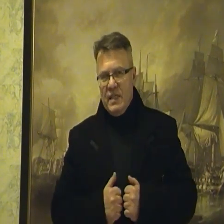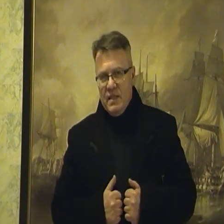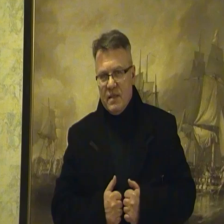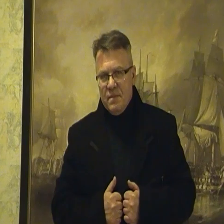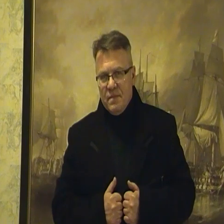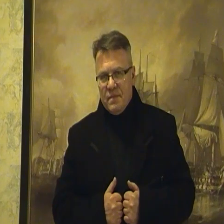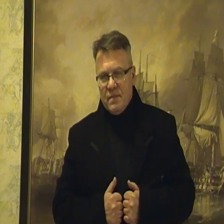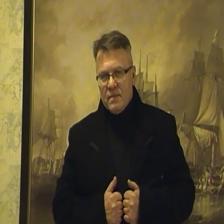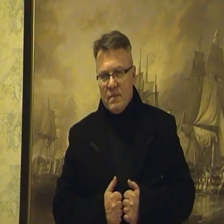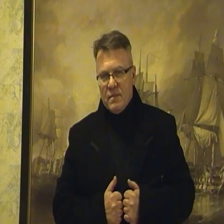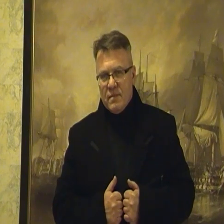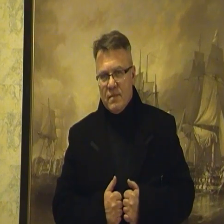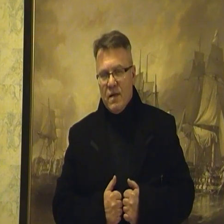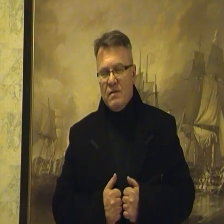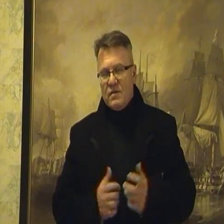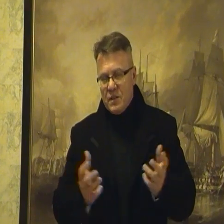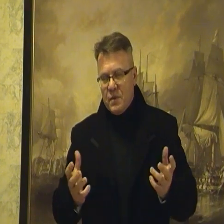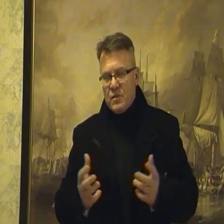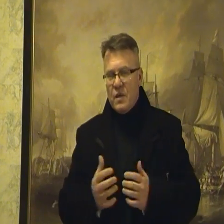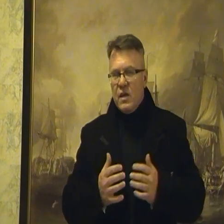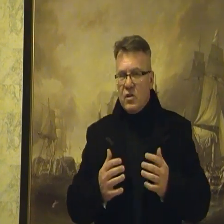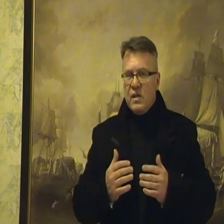za granicę. O, w ten sposób. Czyli